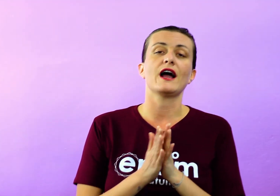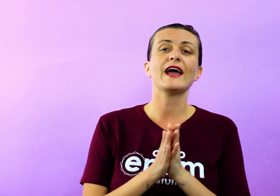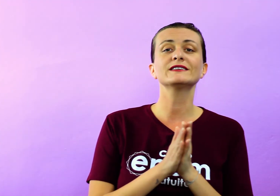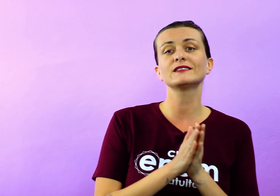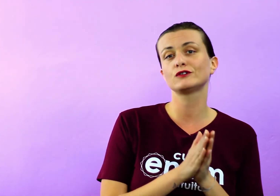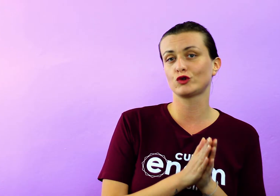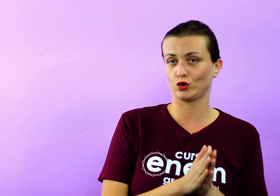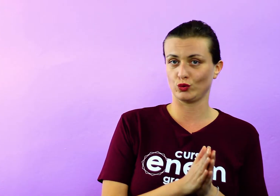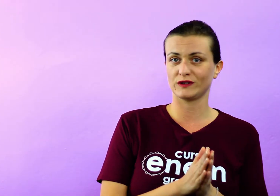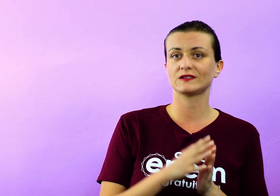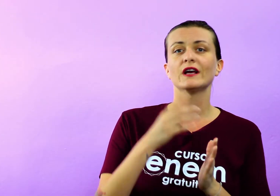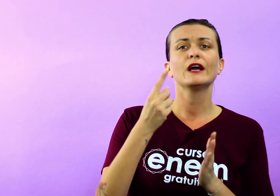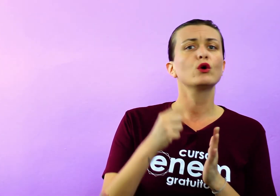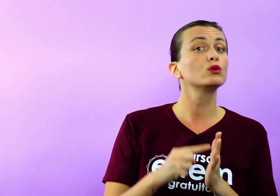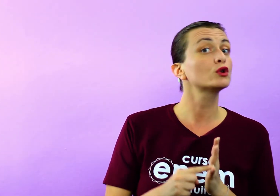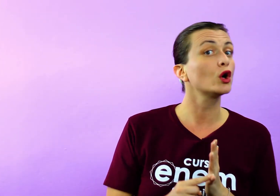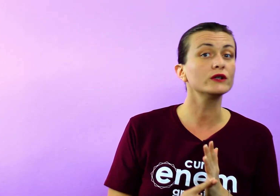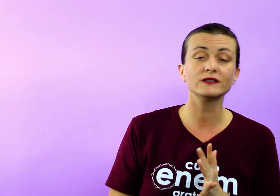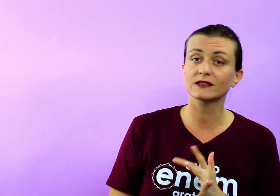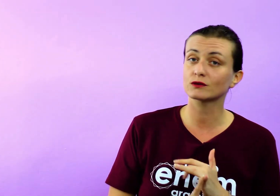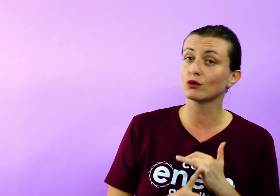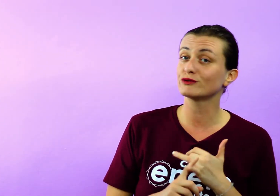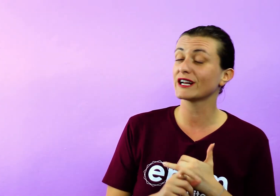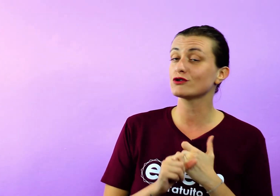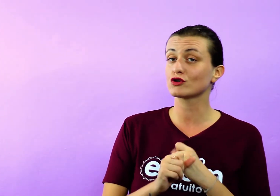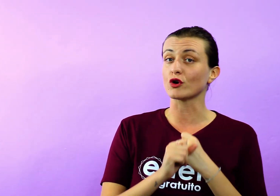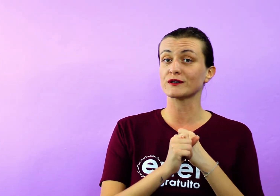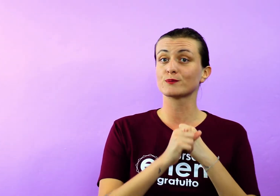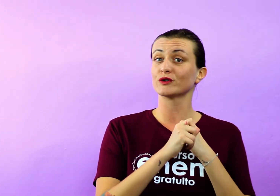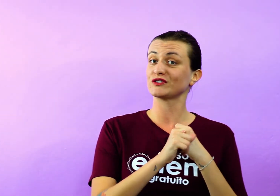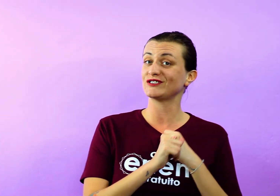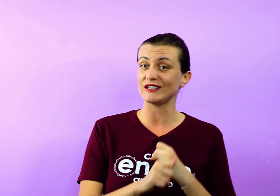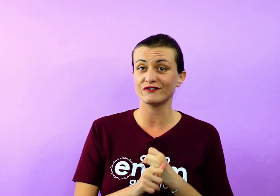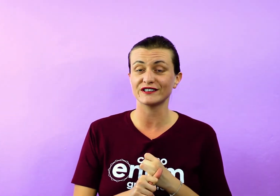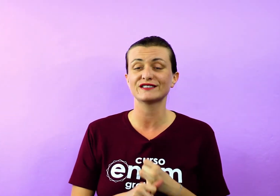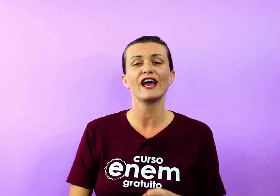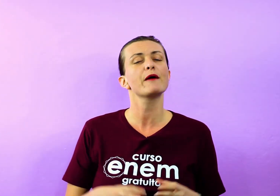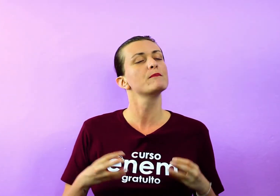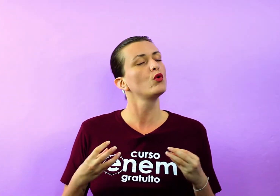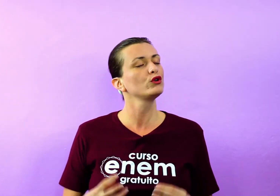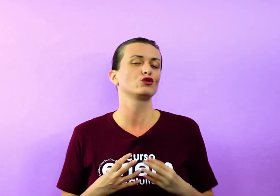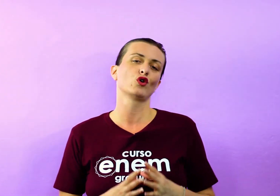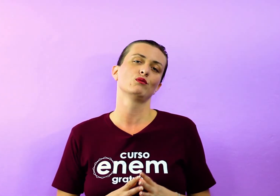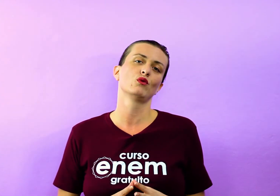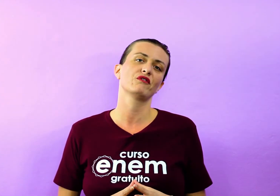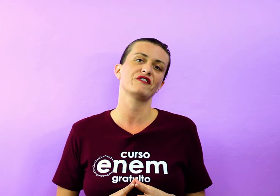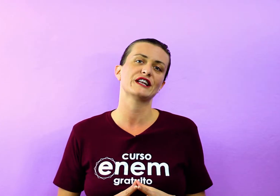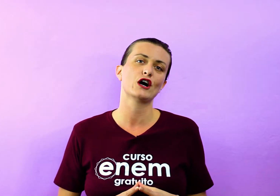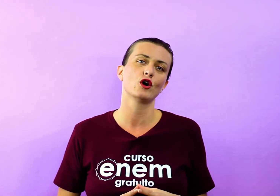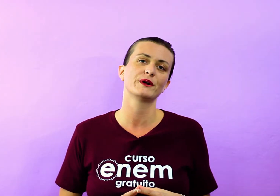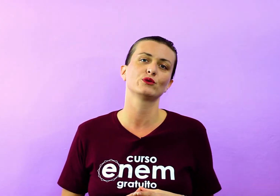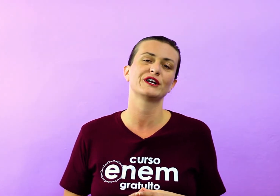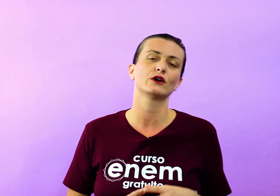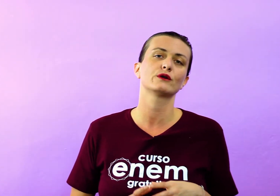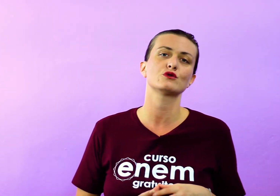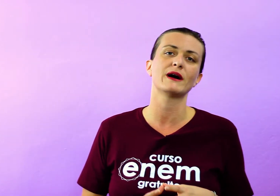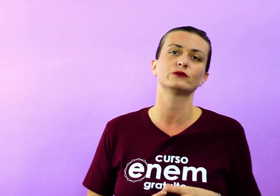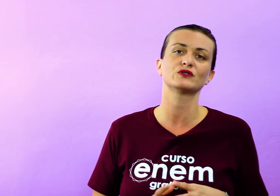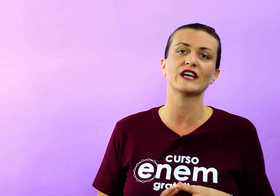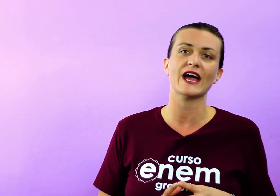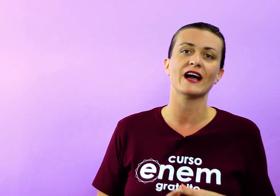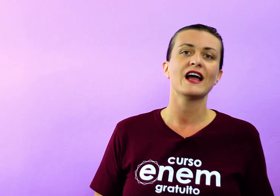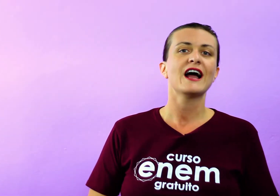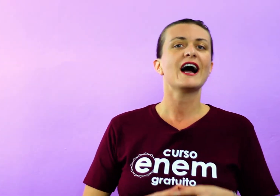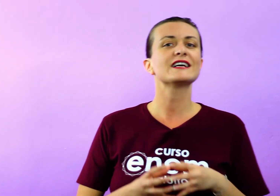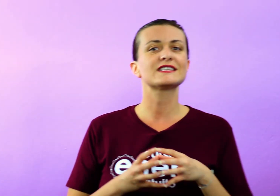utilizar essas estruturas com todas as contradições possíveis. É muito comum ver na obra do Gregório de